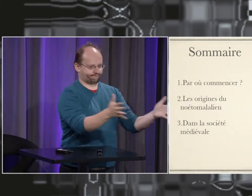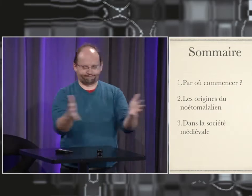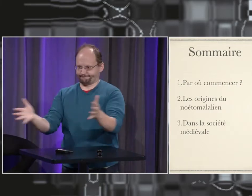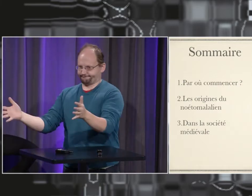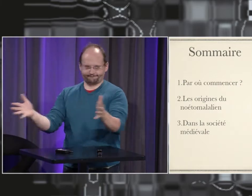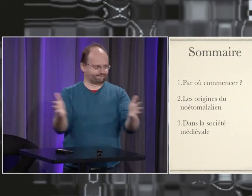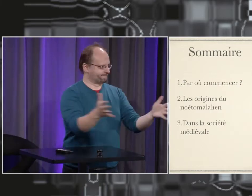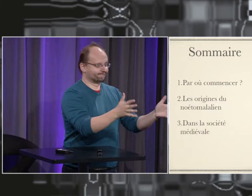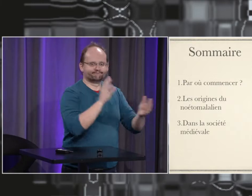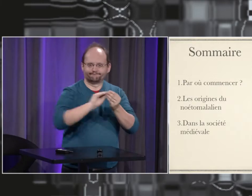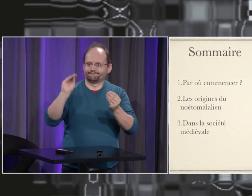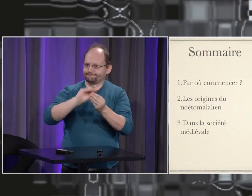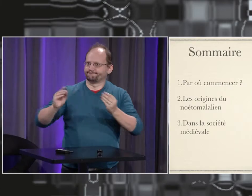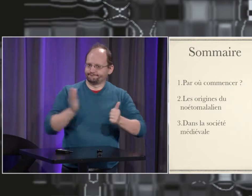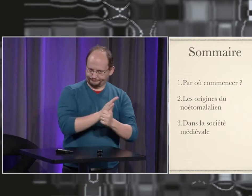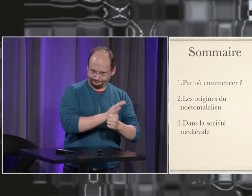Tout d'abord, faut savoir par où on va commencer